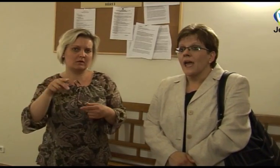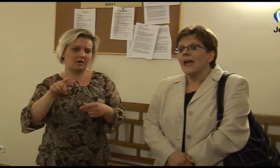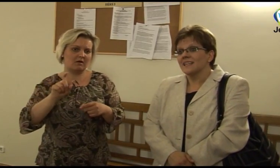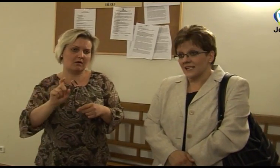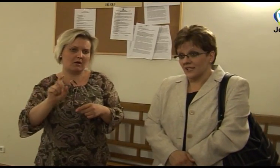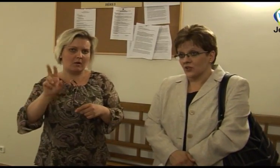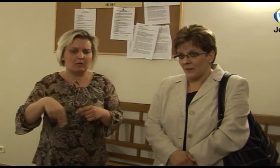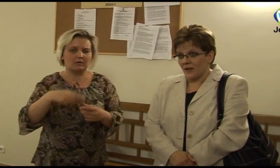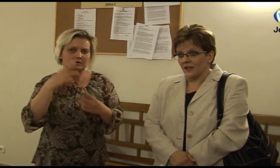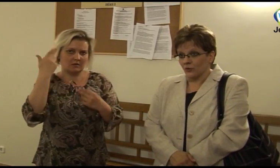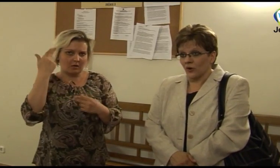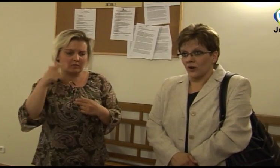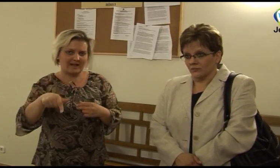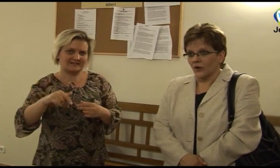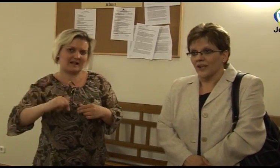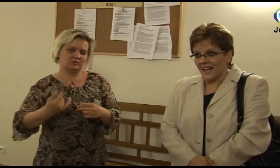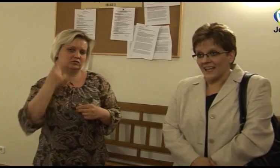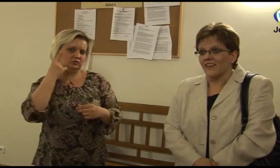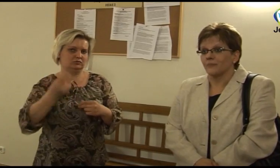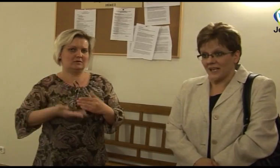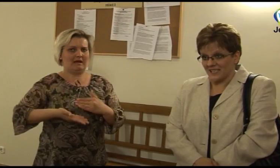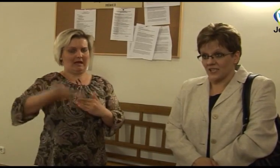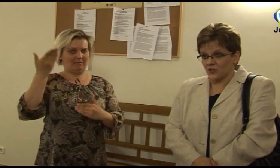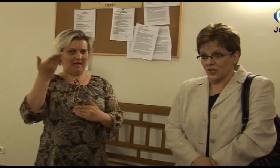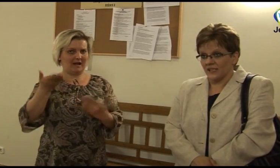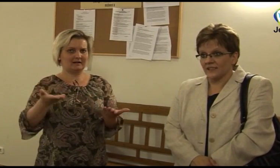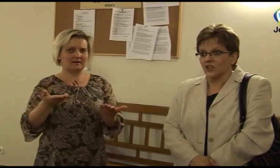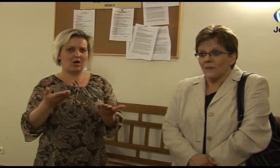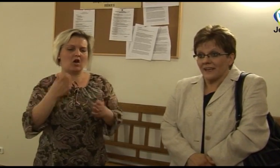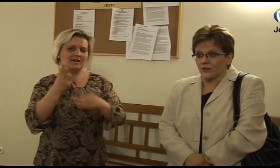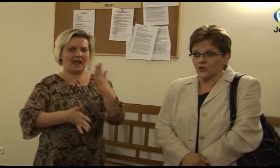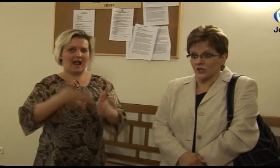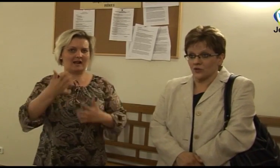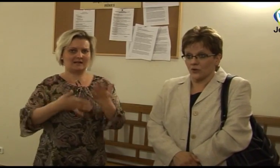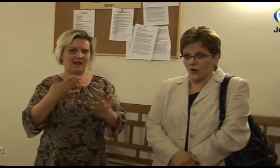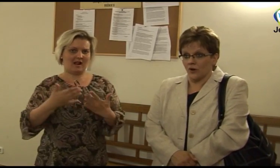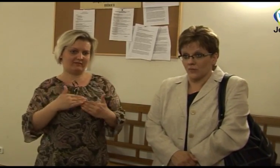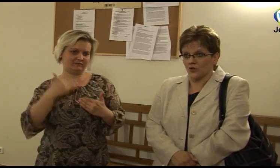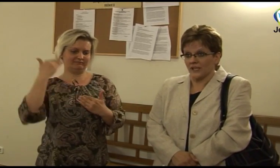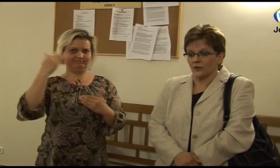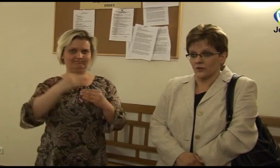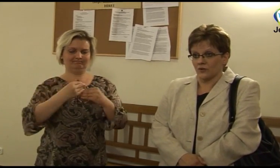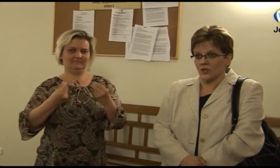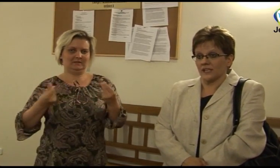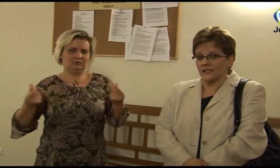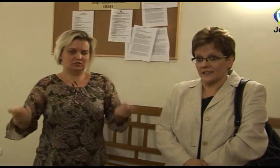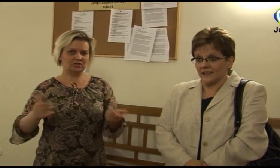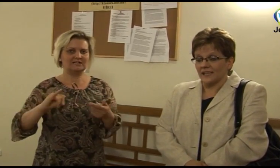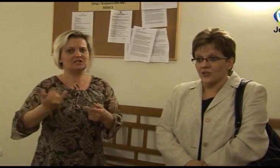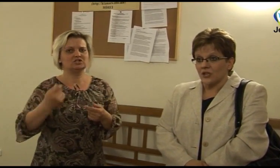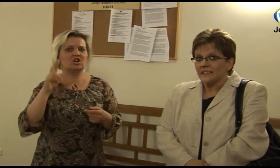ezzel is emeljük a jelnyelv presztizsét, és megerősítjük a siket közösség identitását.